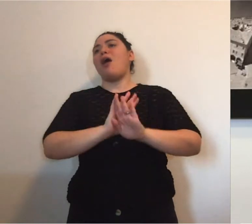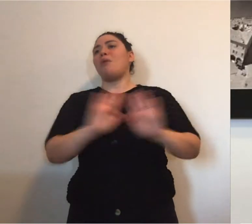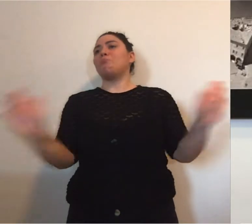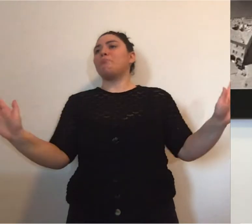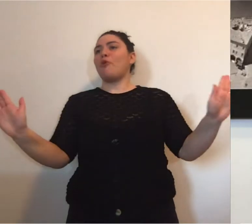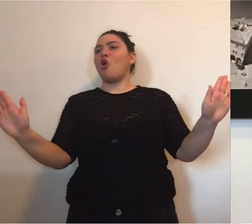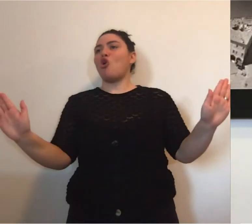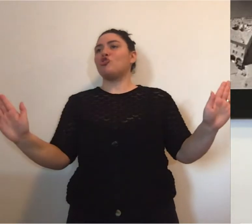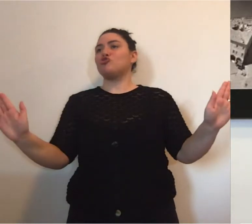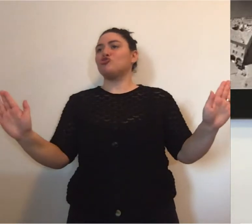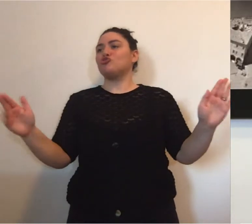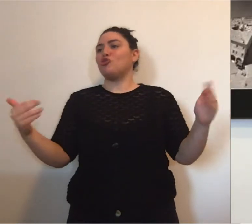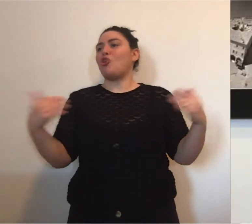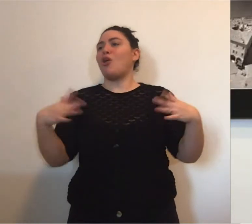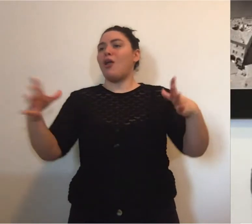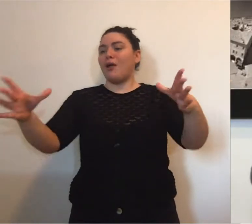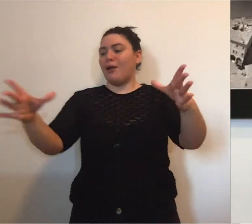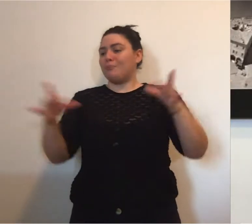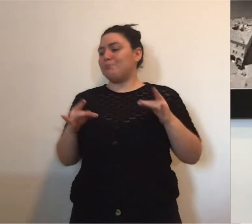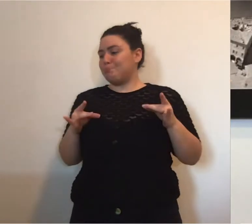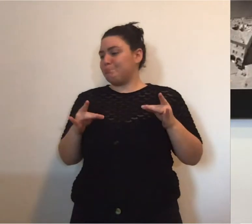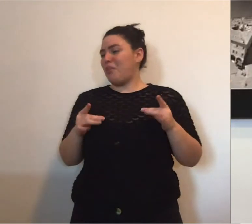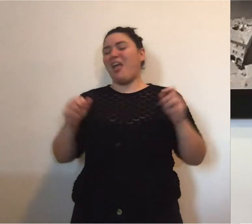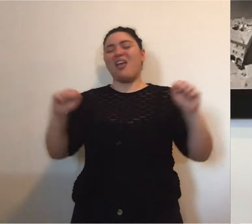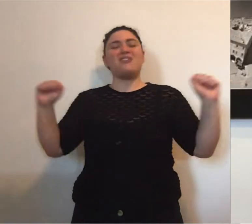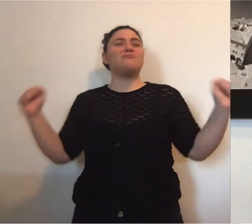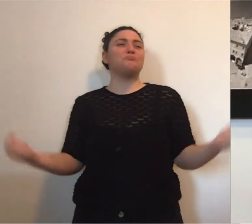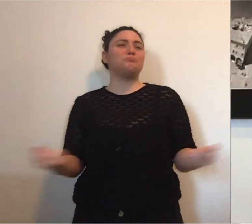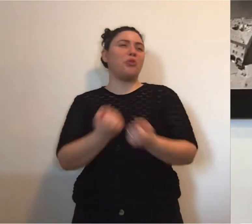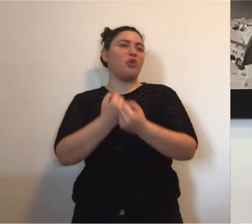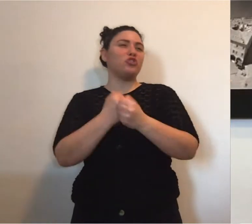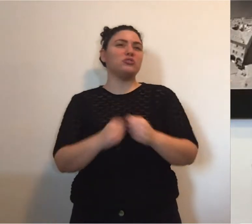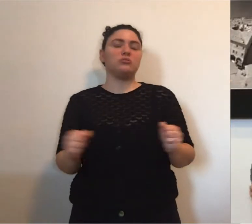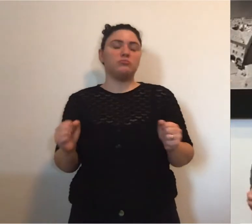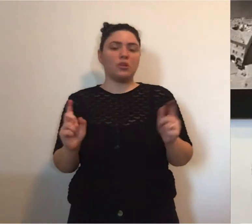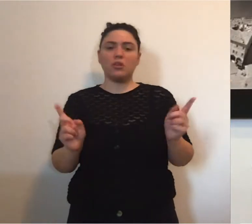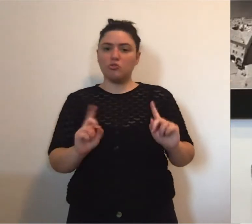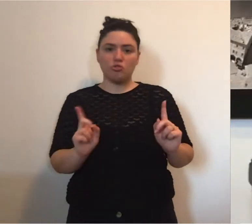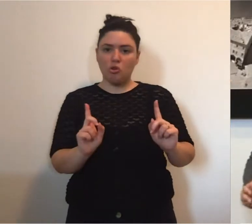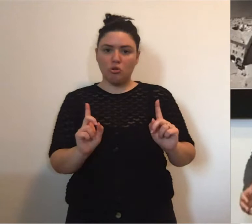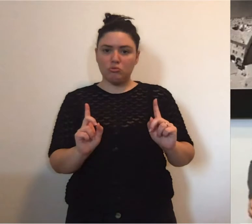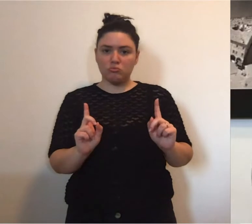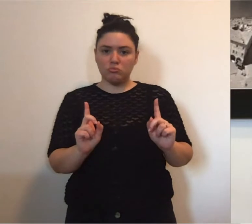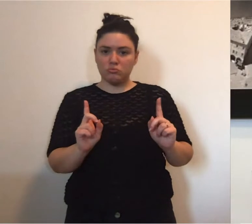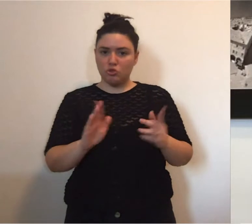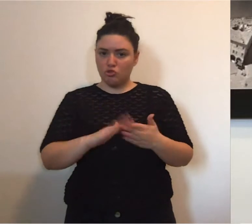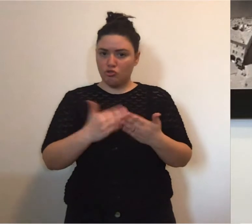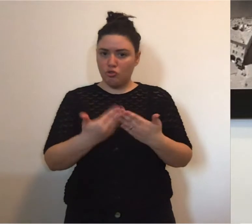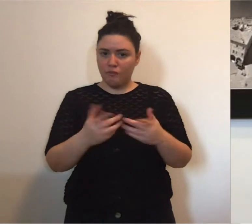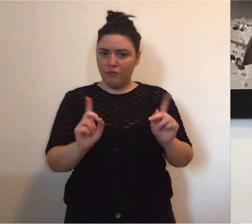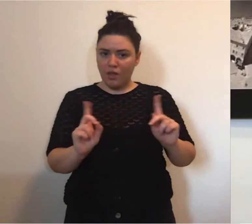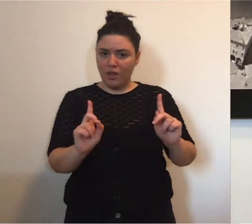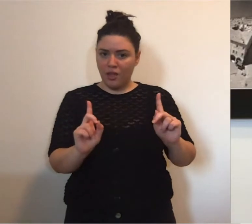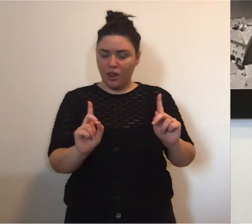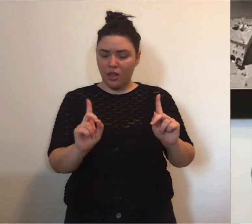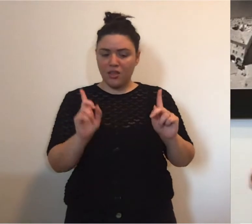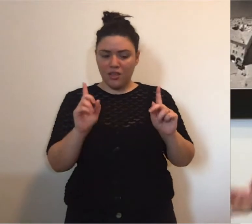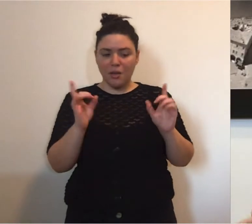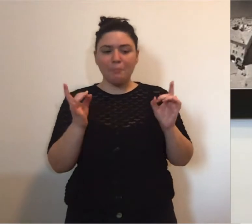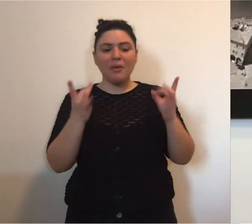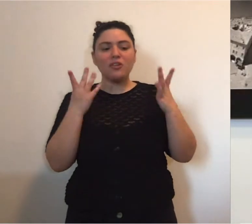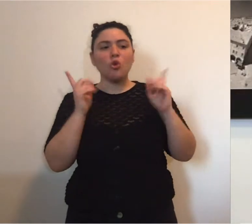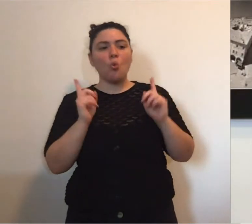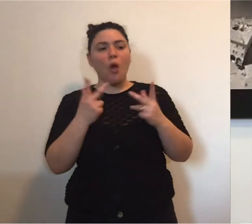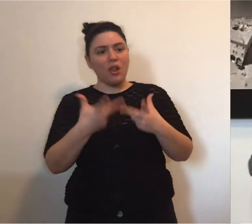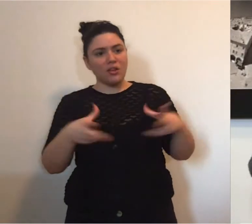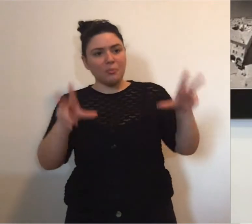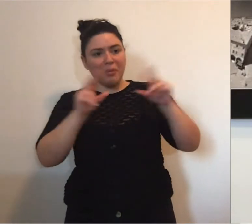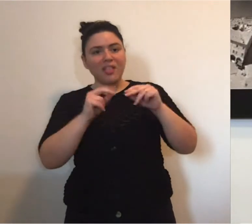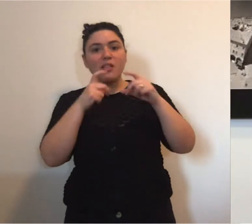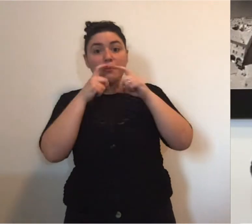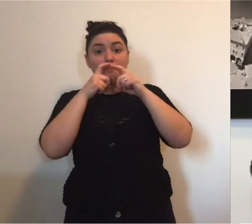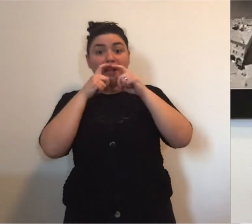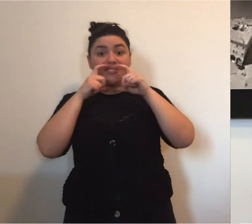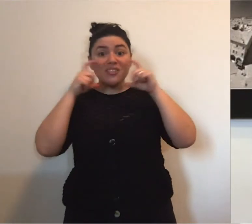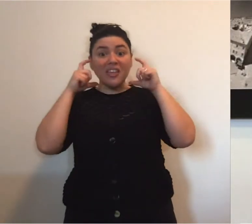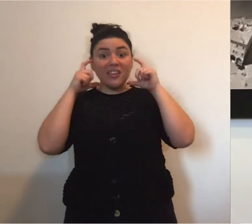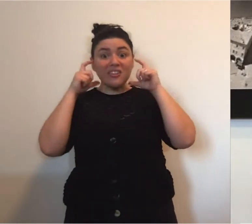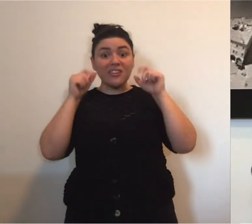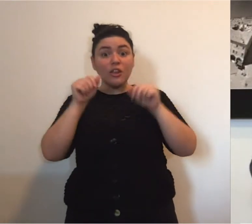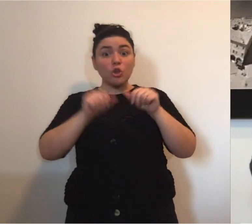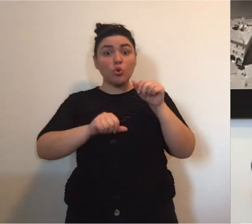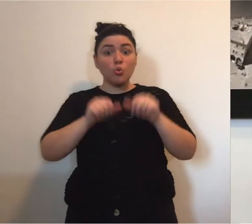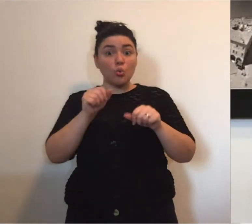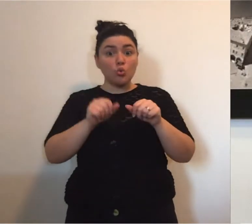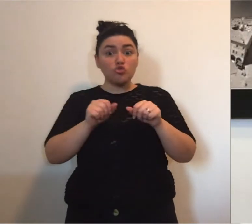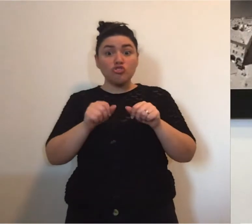appunto quella chirurgica che ti fa immaginare che da quel momento è lo scudo protettivo per il quale non ti becchi. Niente! Non è questo